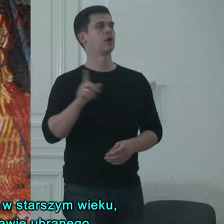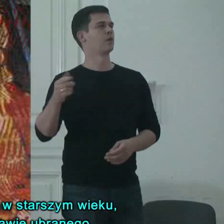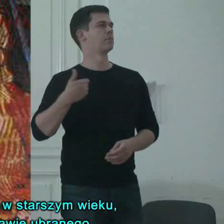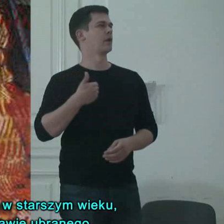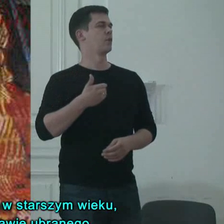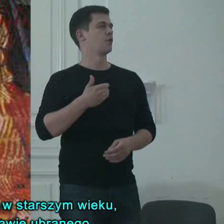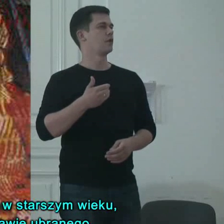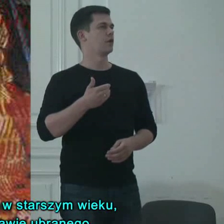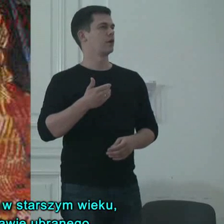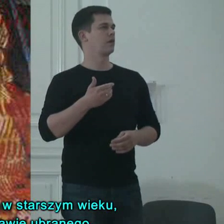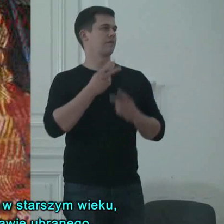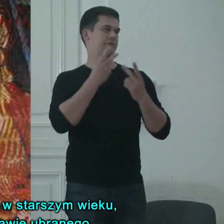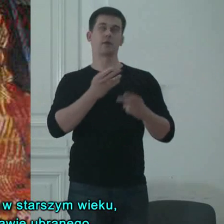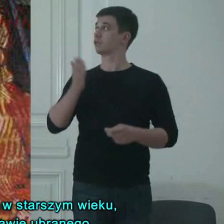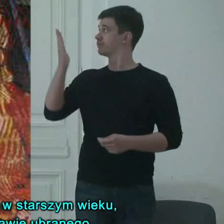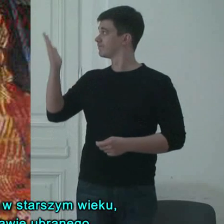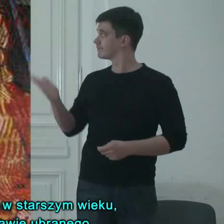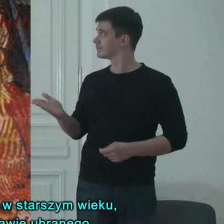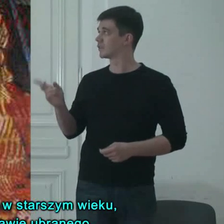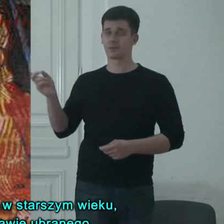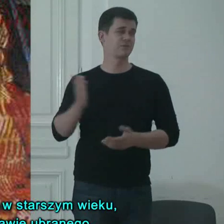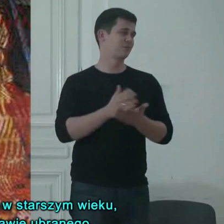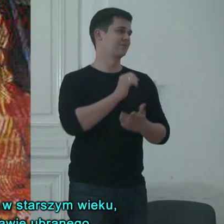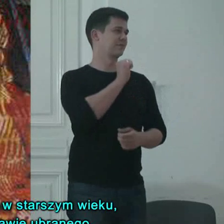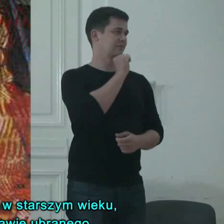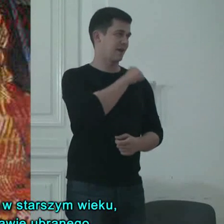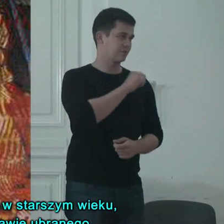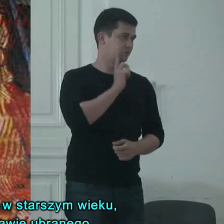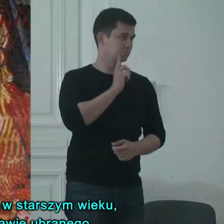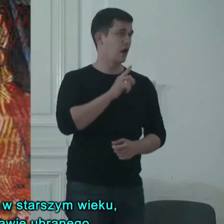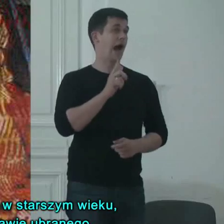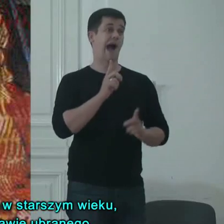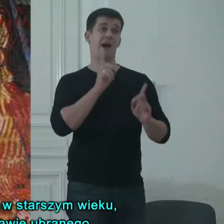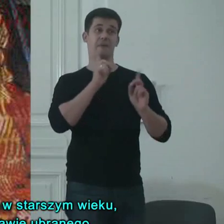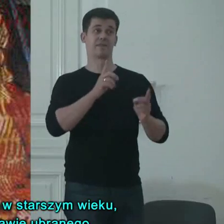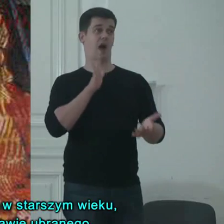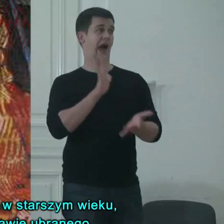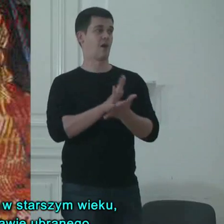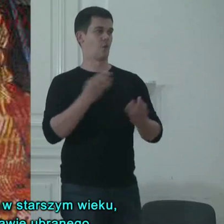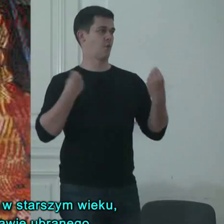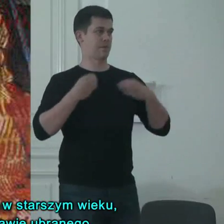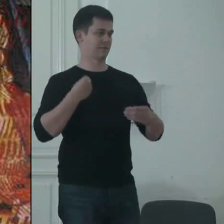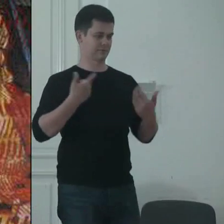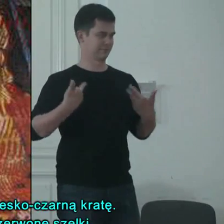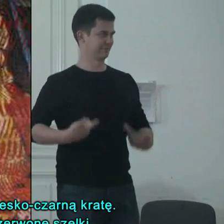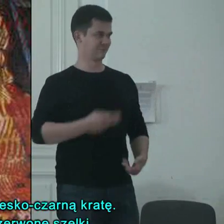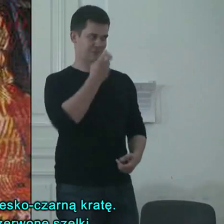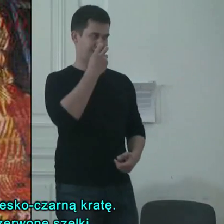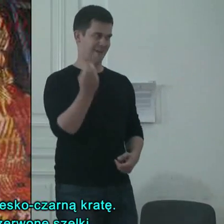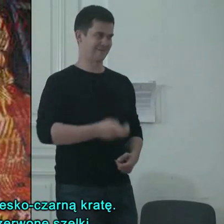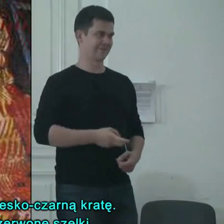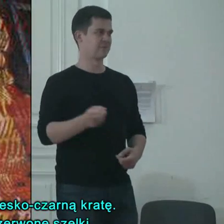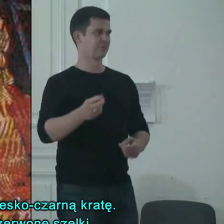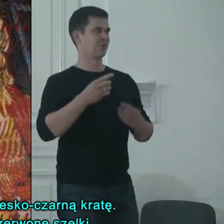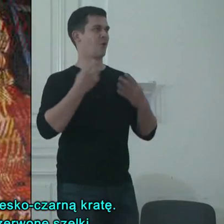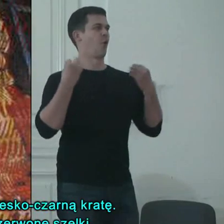którym widać pana w starszym wieku, ale bardzo ciekawie ubranego. W